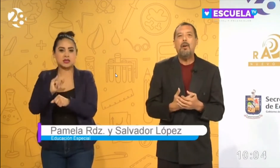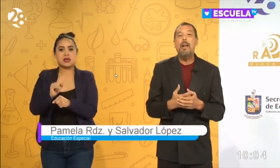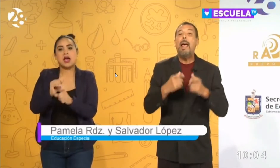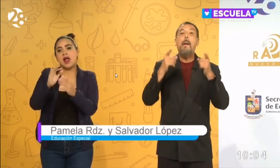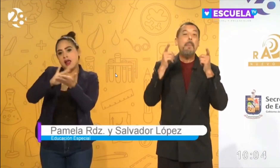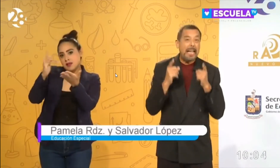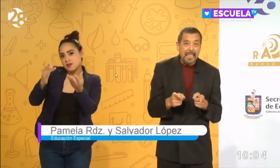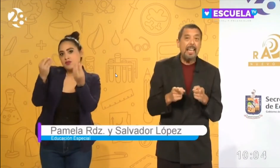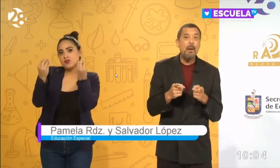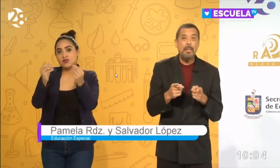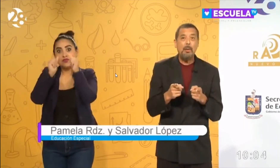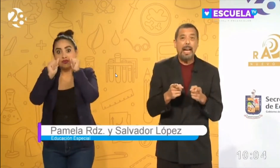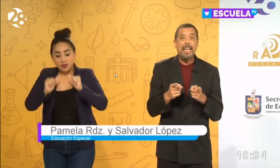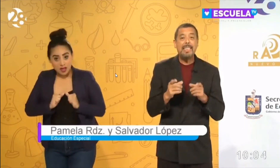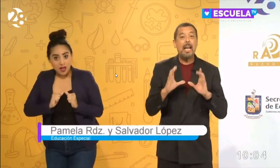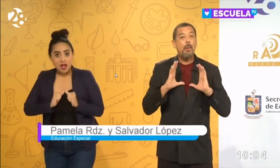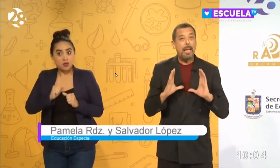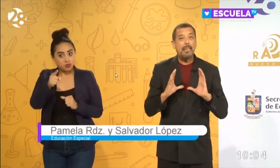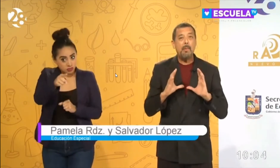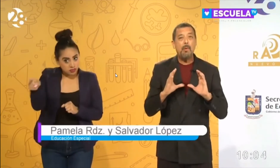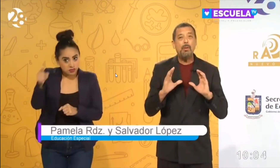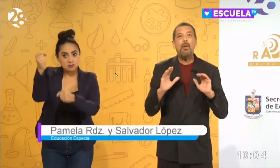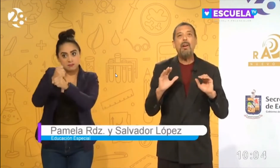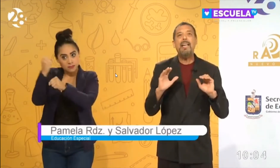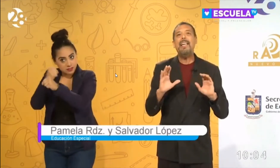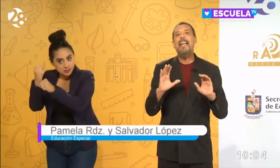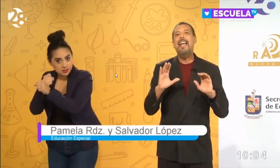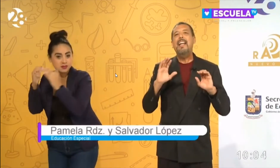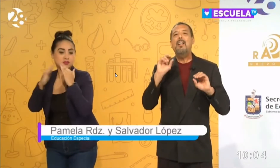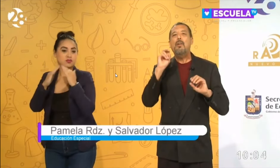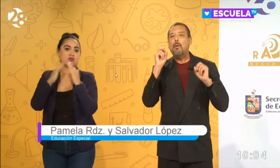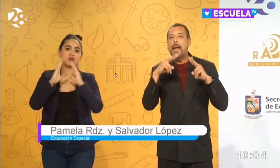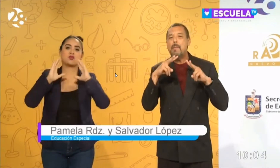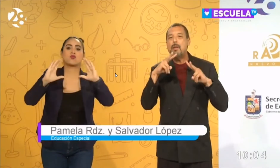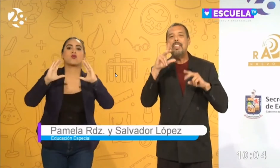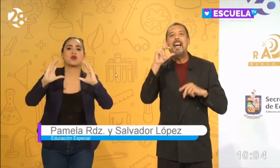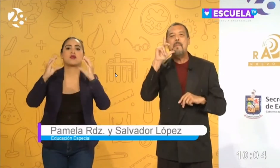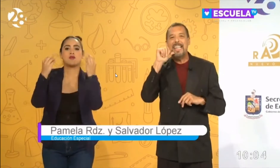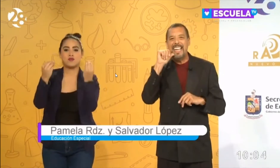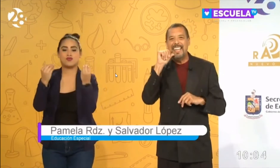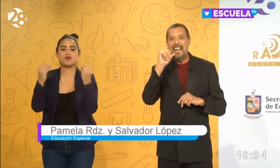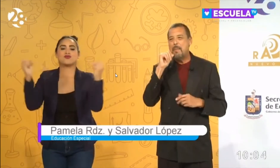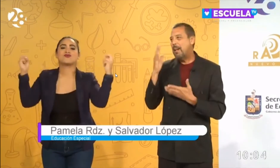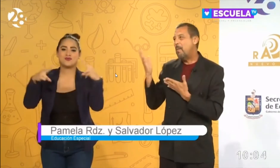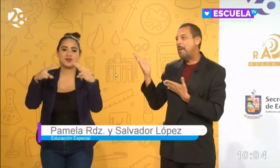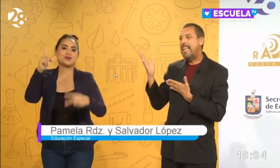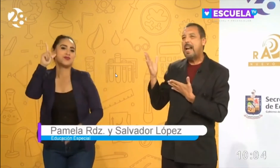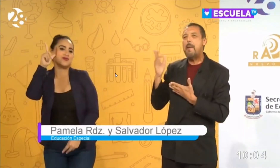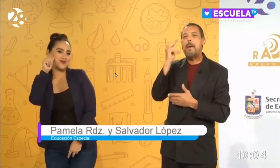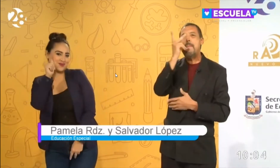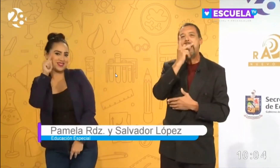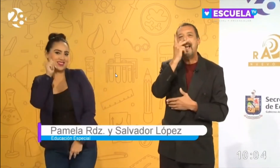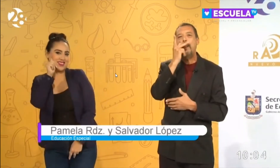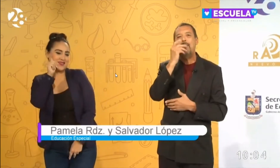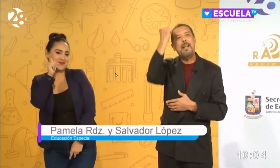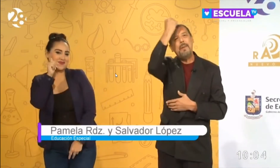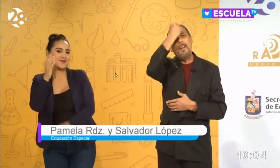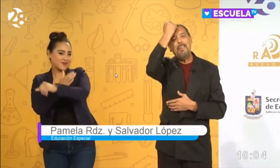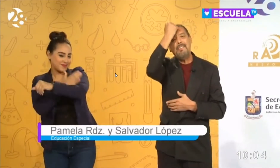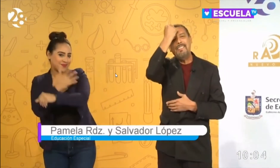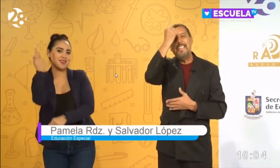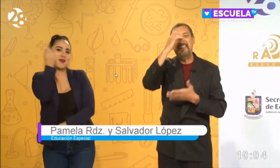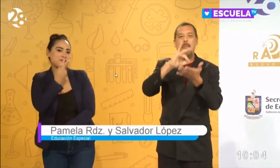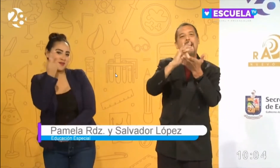atención. Practíquenlo en su casa, cuídate mucho y nos vemos mañana. Mi compañera Pamela y un